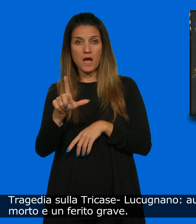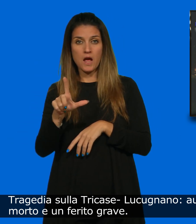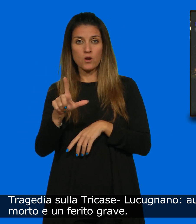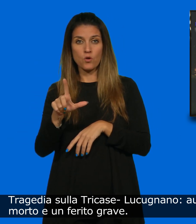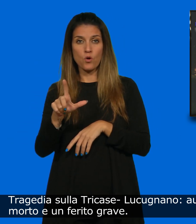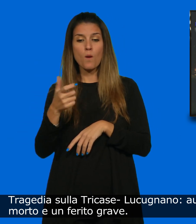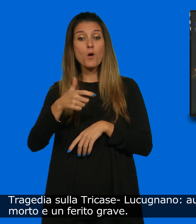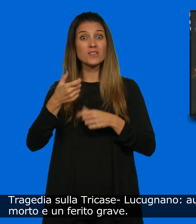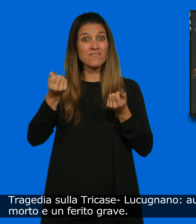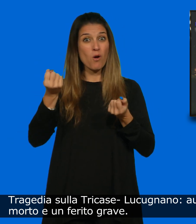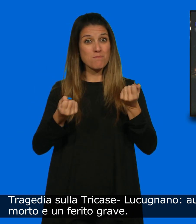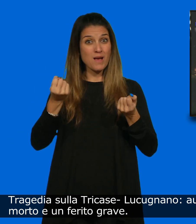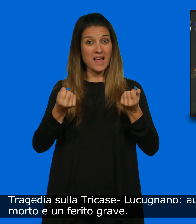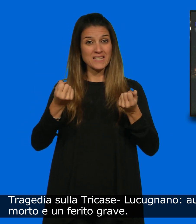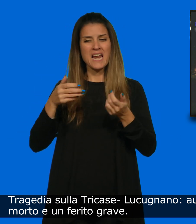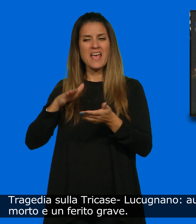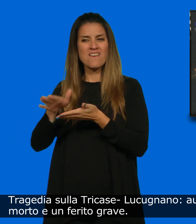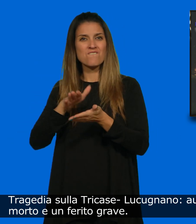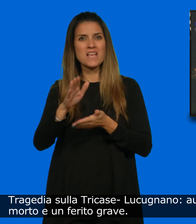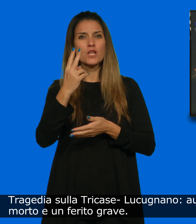auto in veste due giovani, un morto e un ferito grave